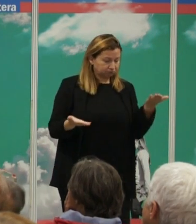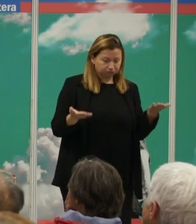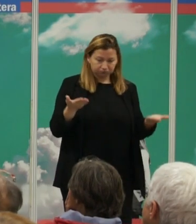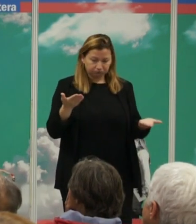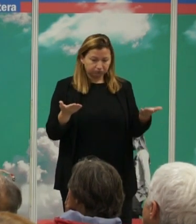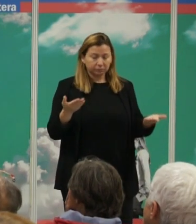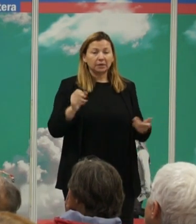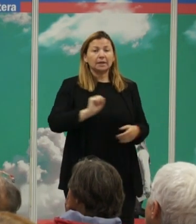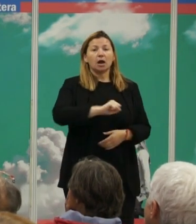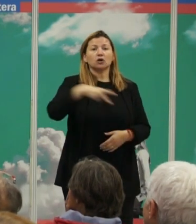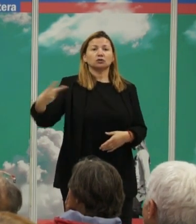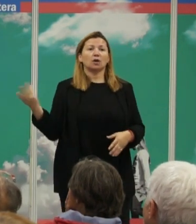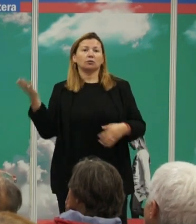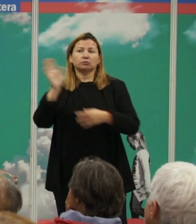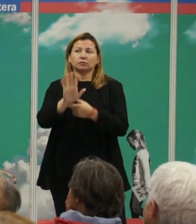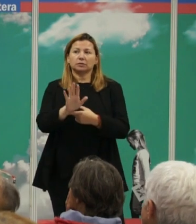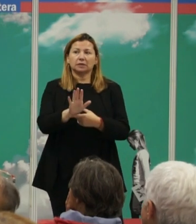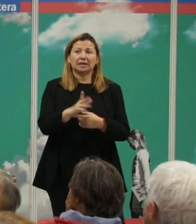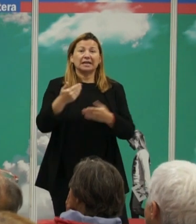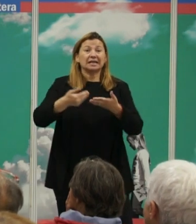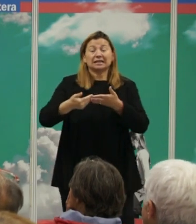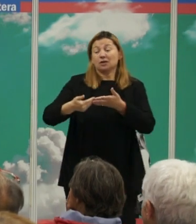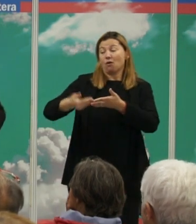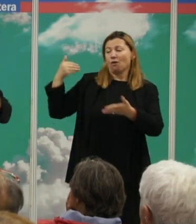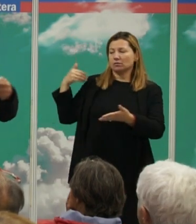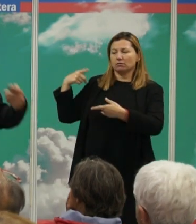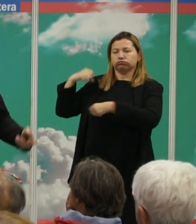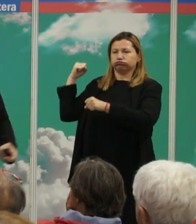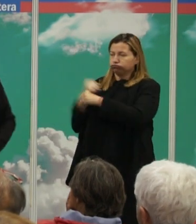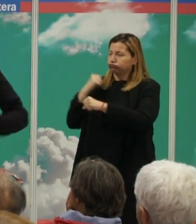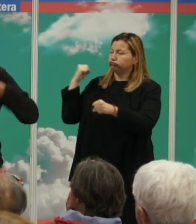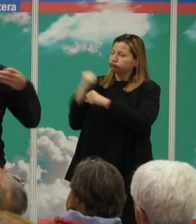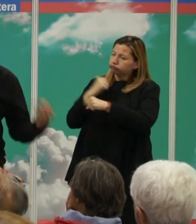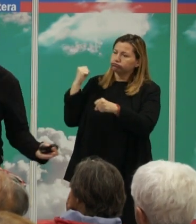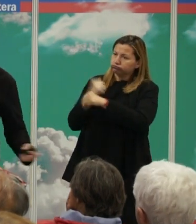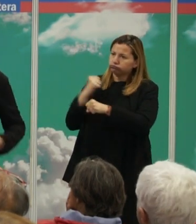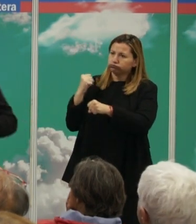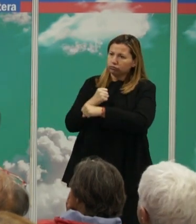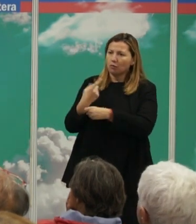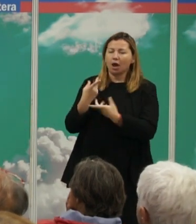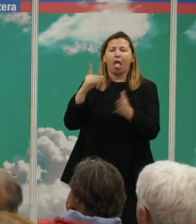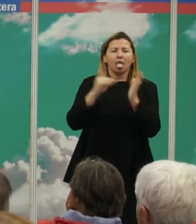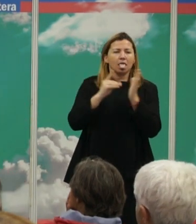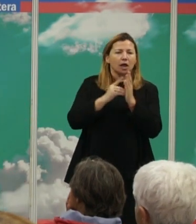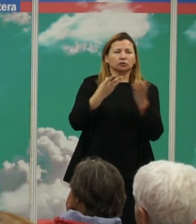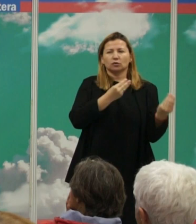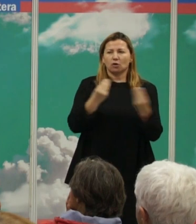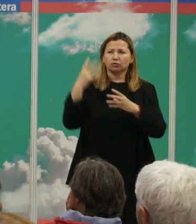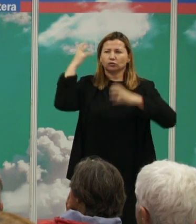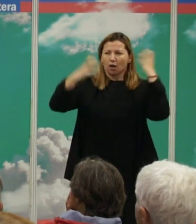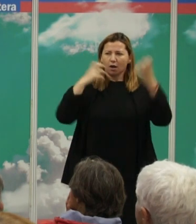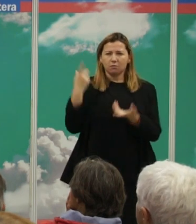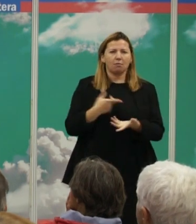arduo para nosotros y lo anterior fue un trabajo duro porque teníamos que tomar datos de muchos mamíferos hacer la filogenia